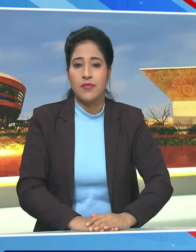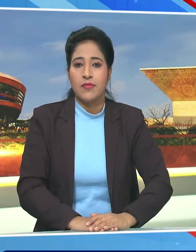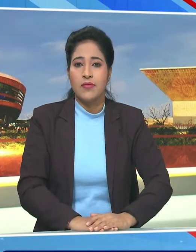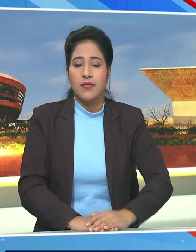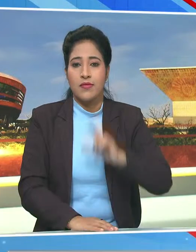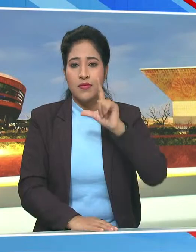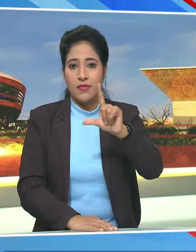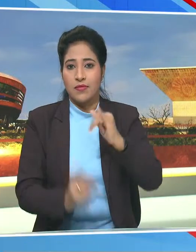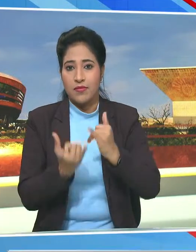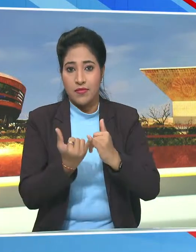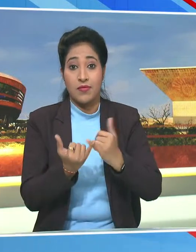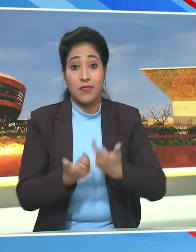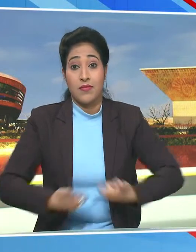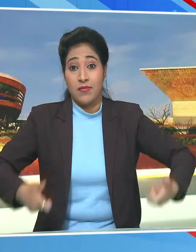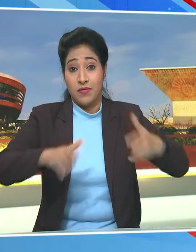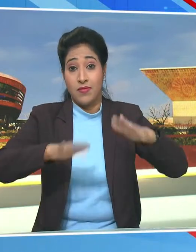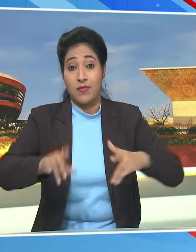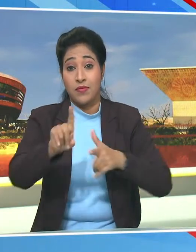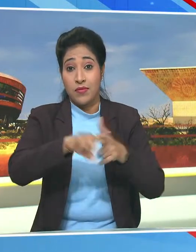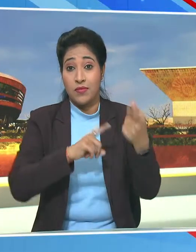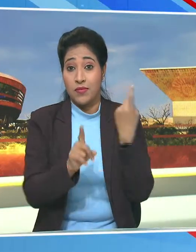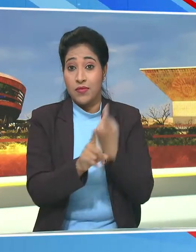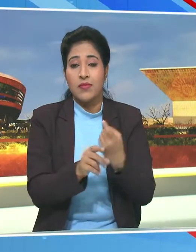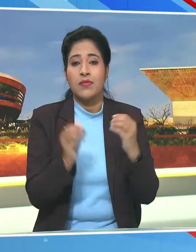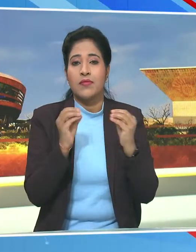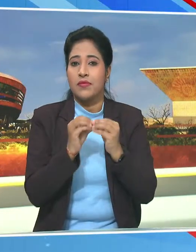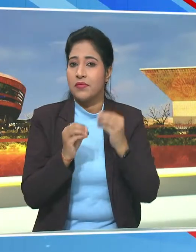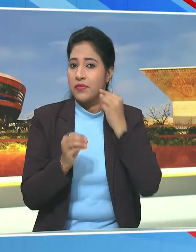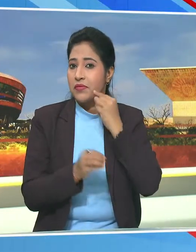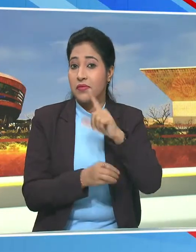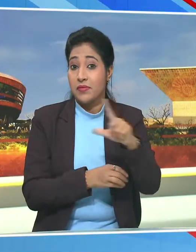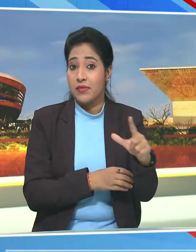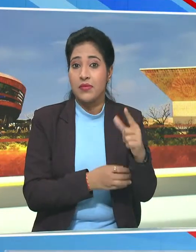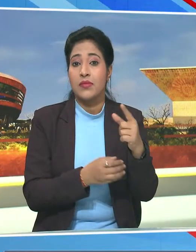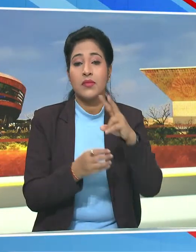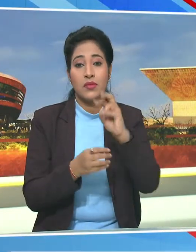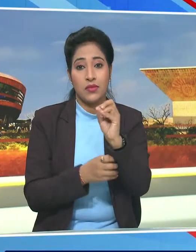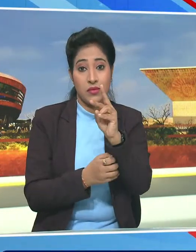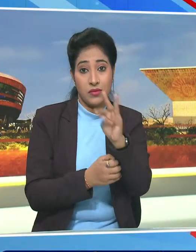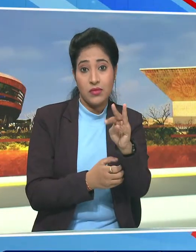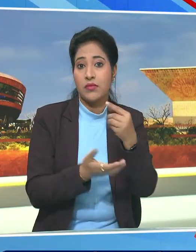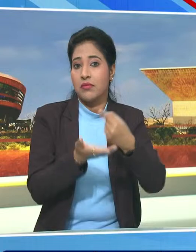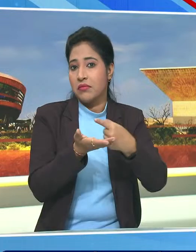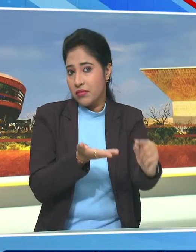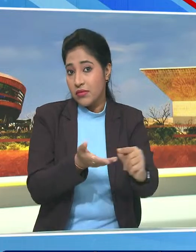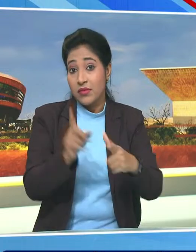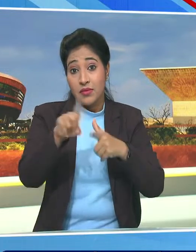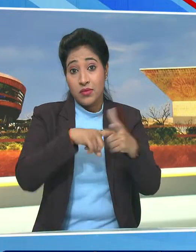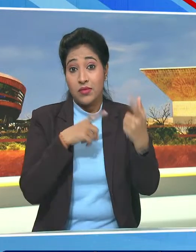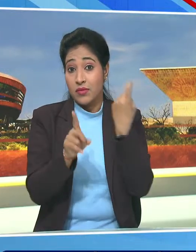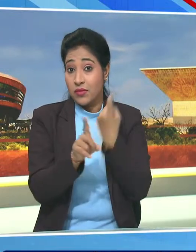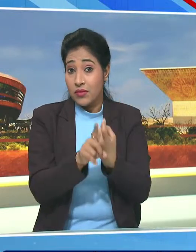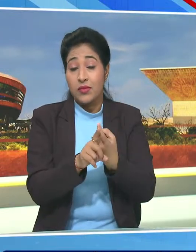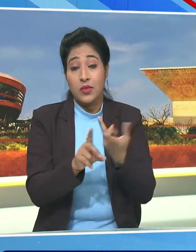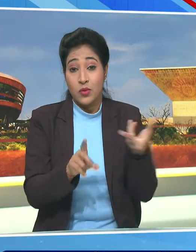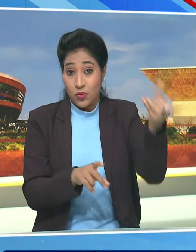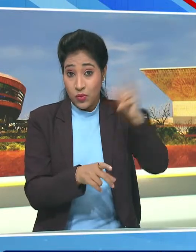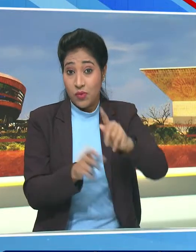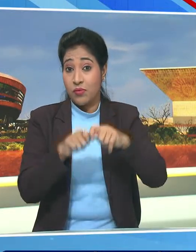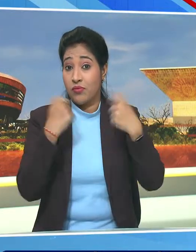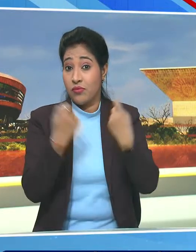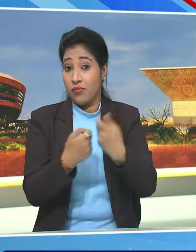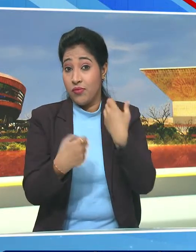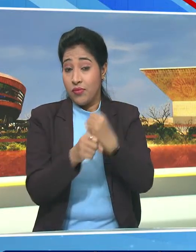लोगसभा में जम्मू और कश्मीर आरक्शन संशोधन विधयक 2023 और जम्मू और कश्मीर पुनरगथन